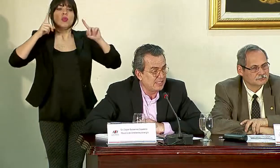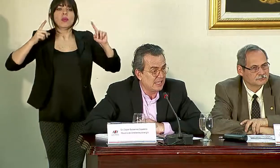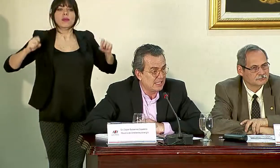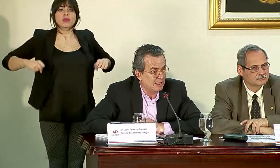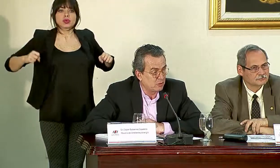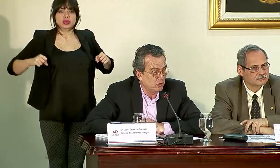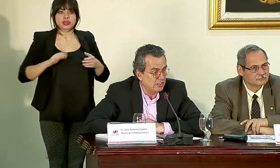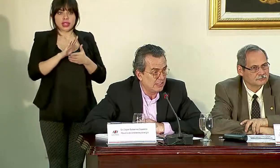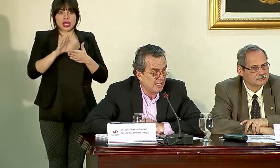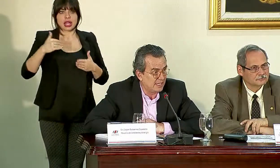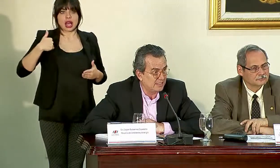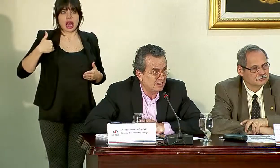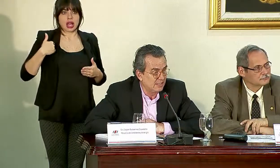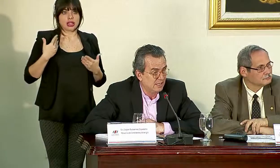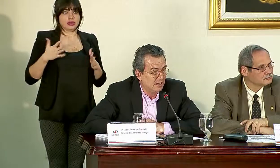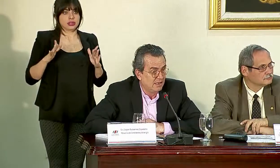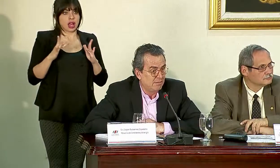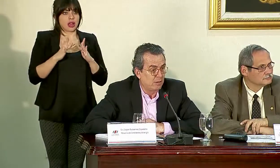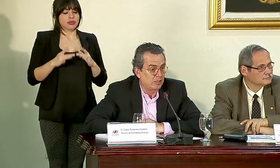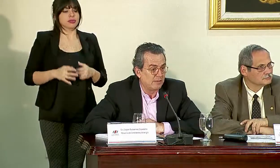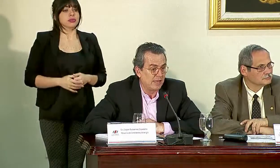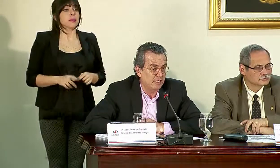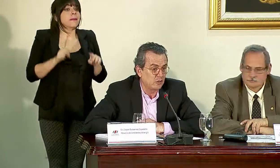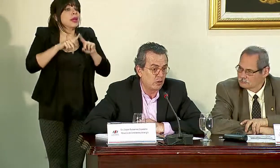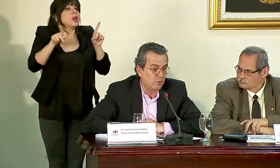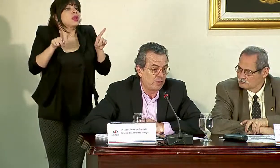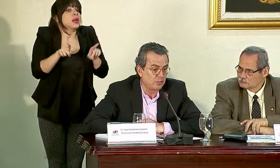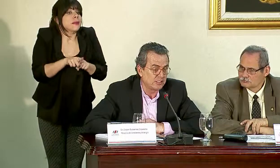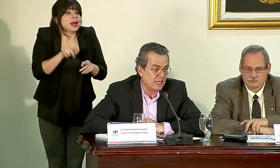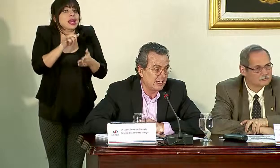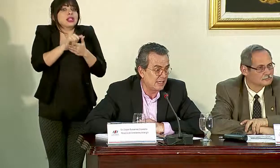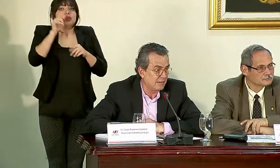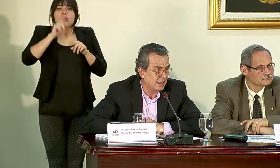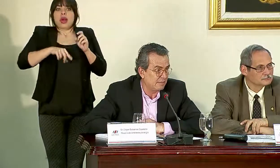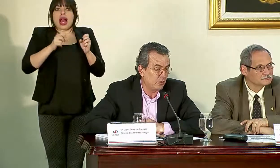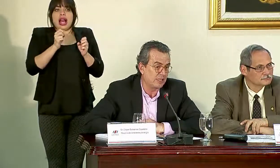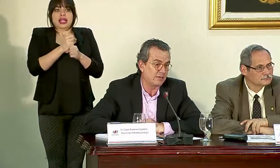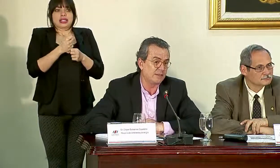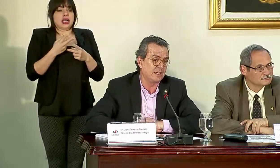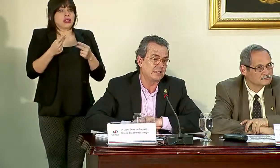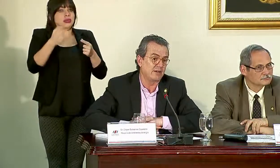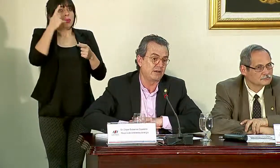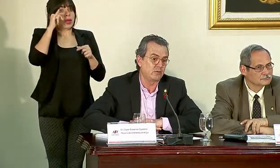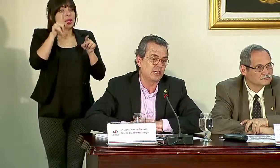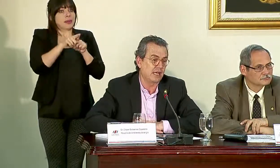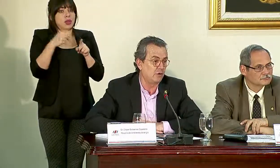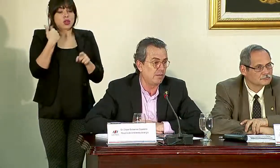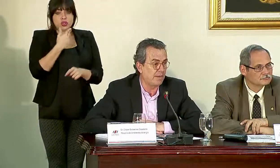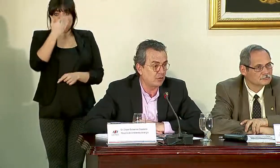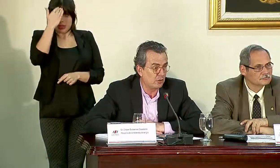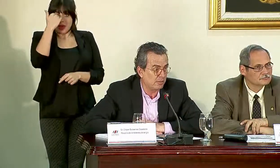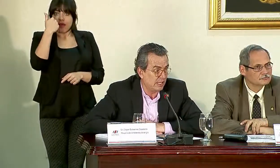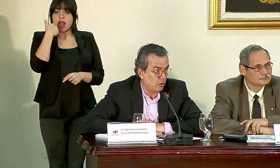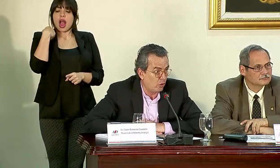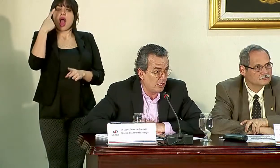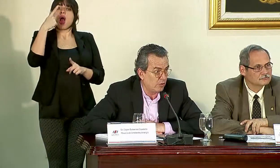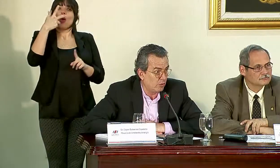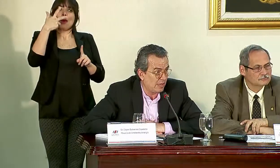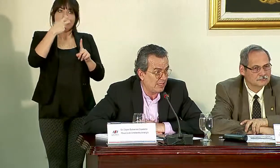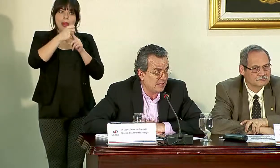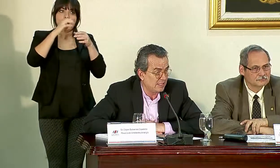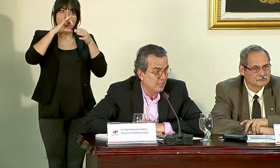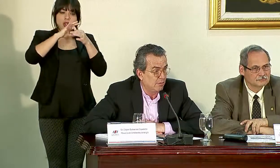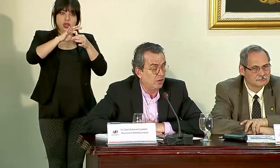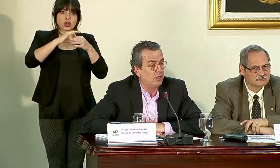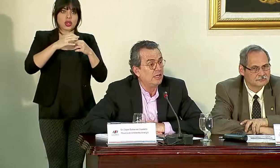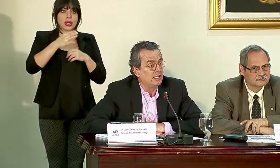ambientales que ya tenemos solicitadas. Pero también eso no lo podemos hacer alegremente, porque también sabemos de que hay un impacto ecológico